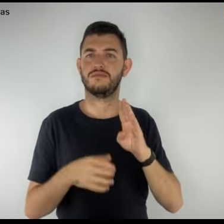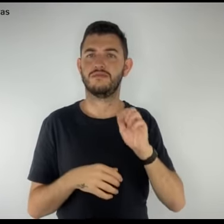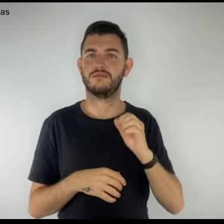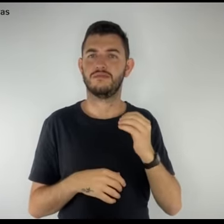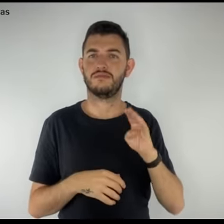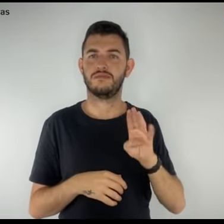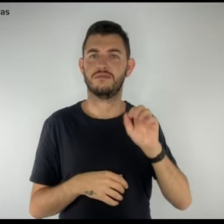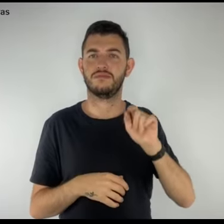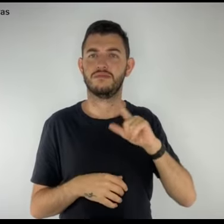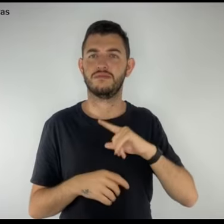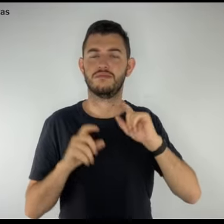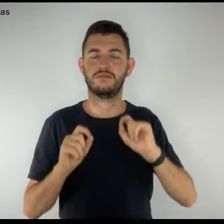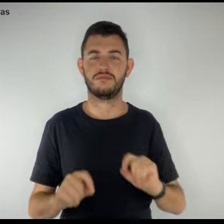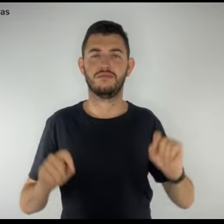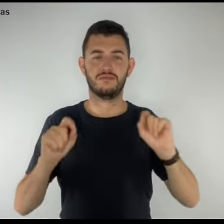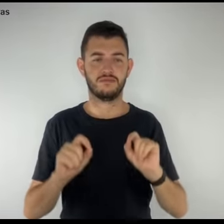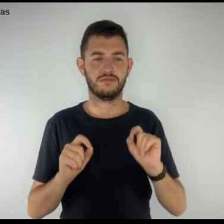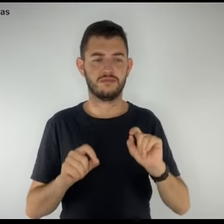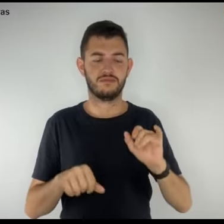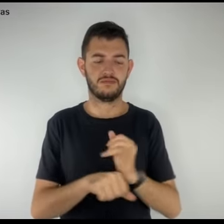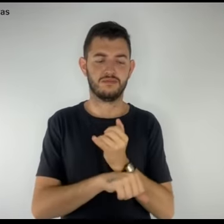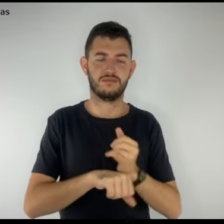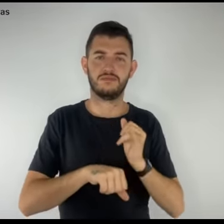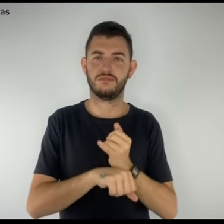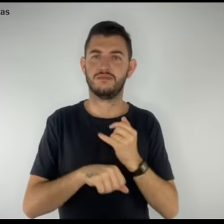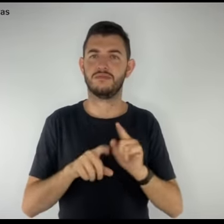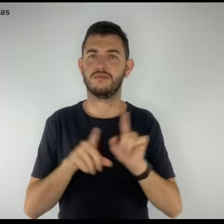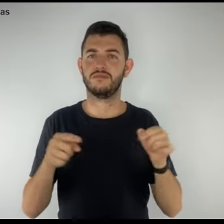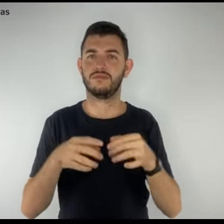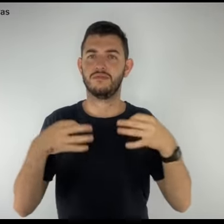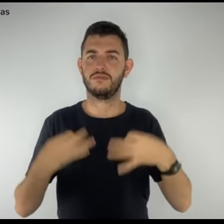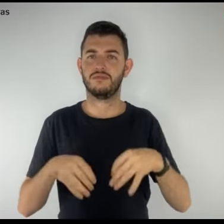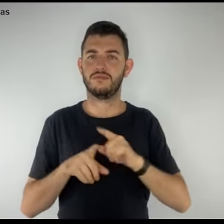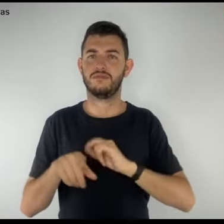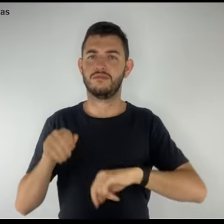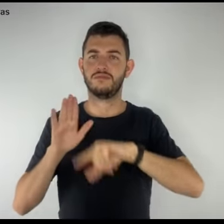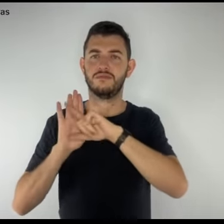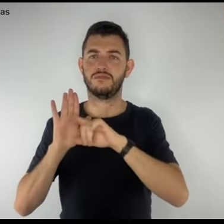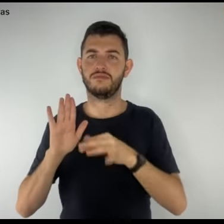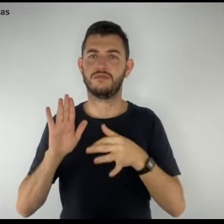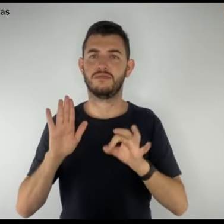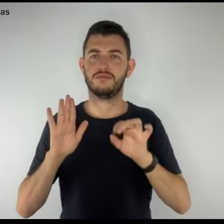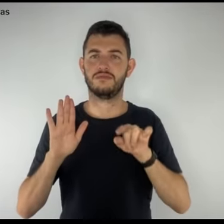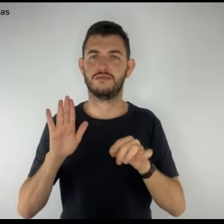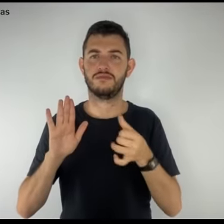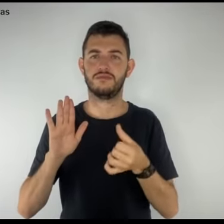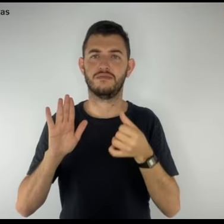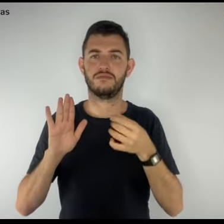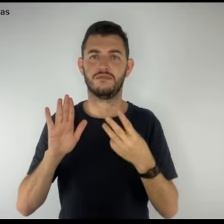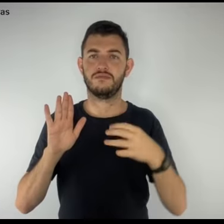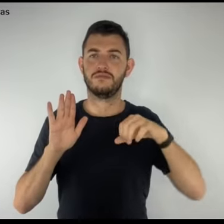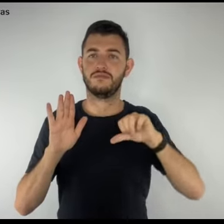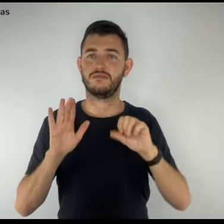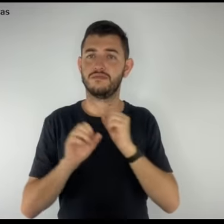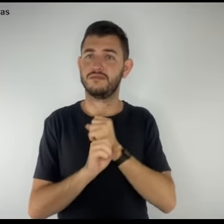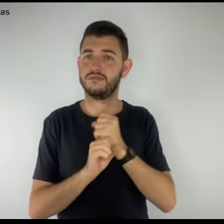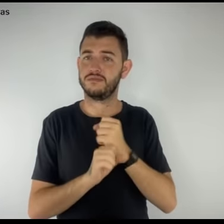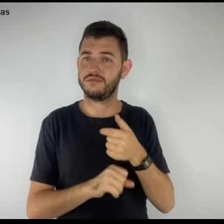como recurso na aplicabilidade da lei 10.639 de